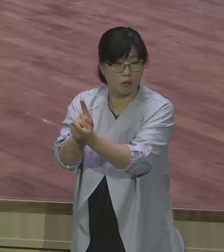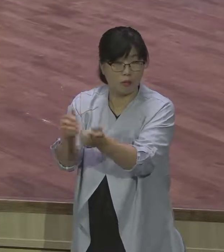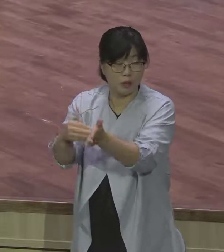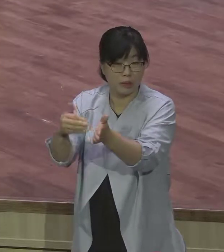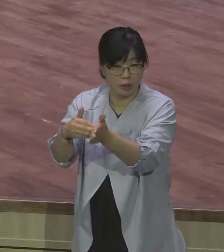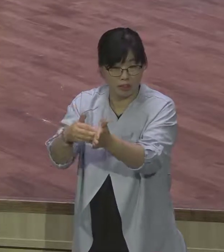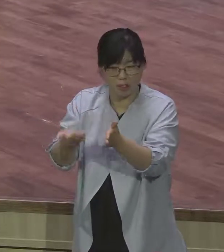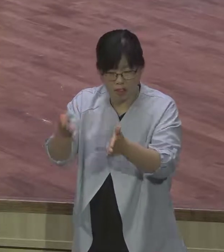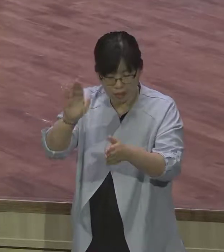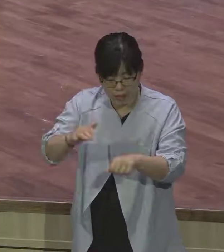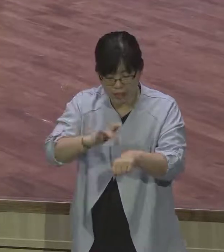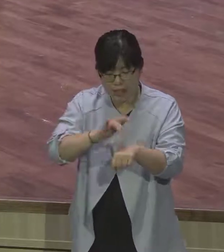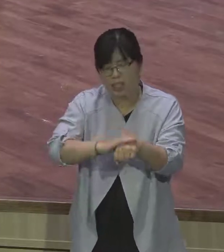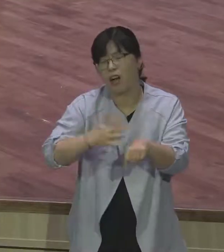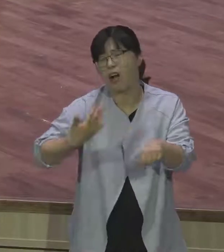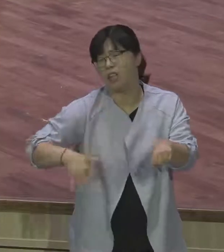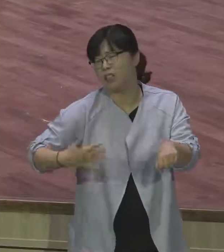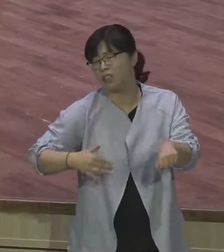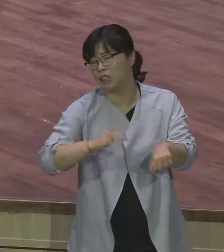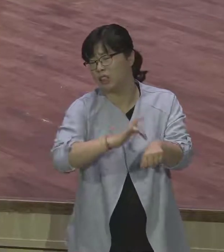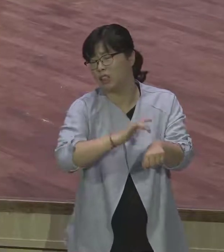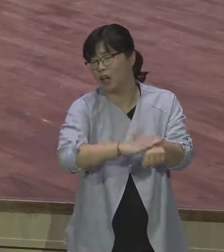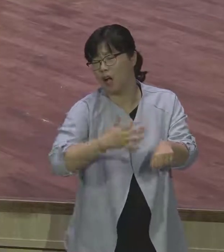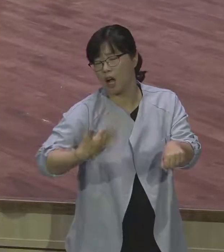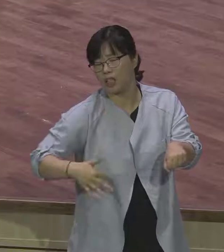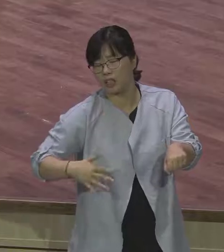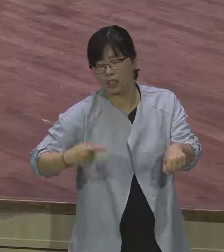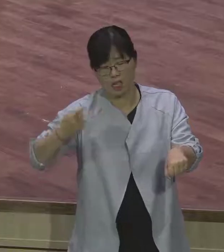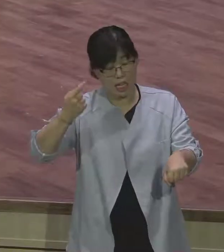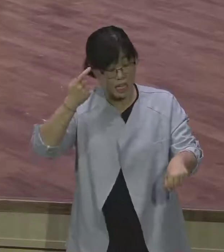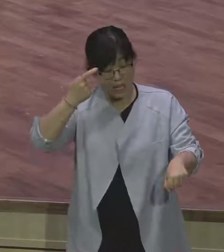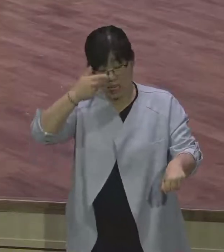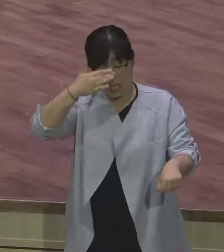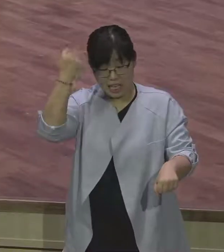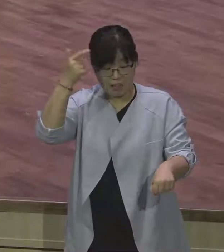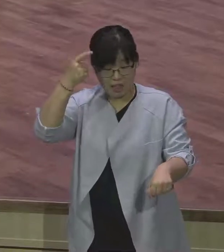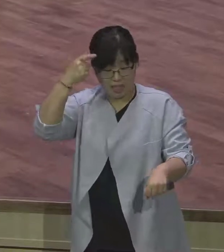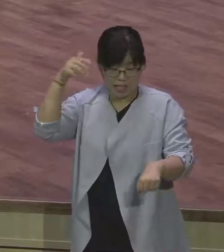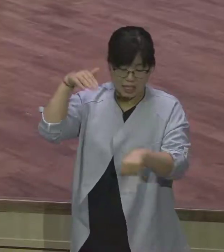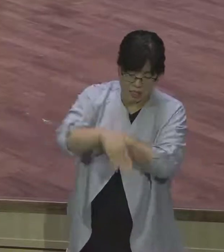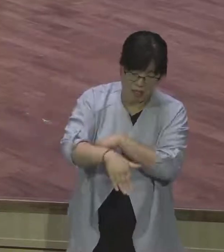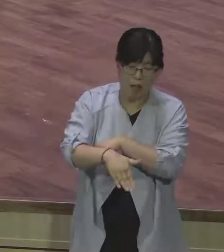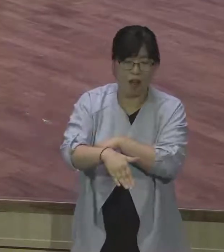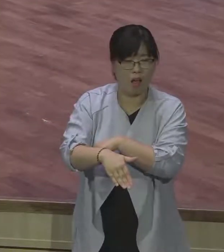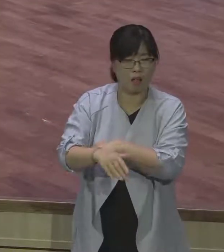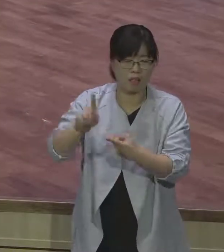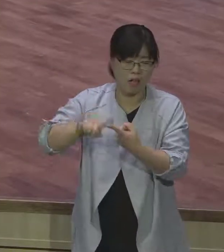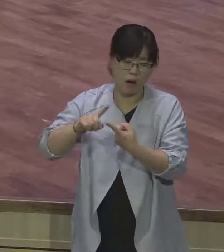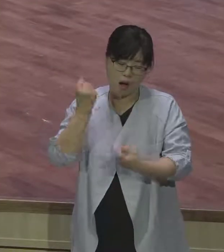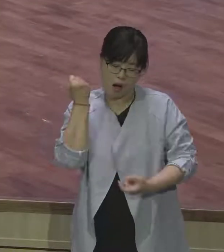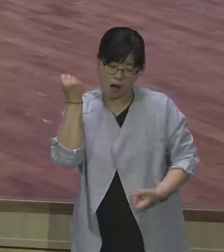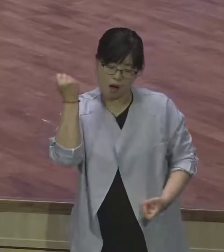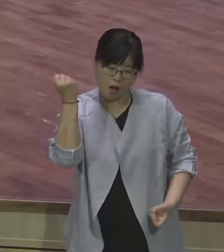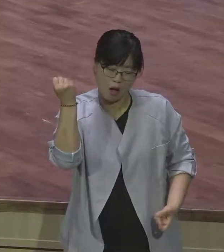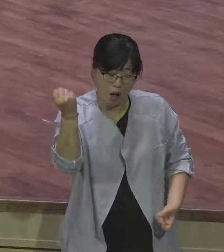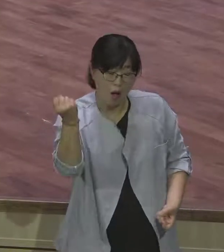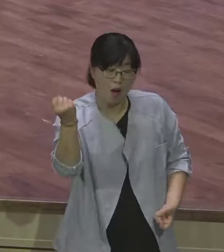남아있어요. 애틀이 그대로 있어요. 이 화란에서 생활은요. 이런 영적 불순물을 빼내는